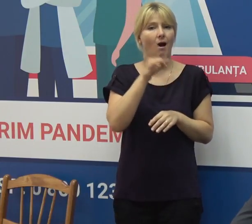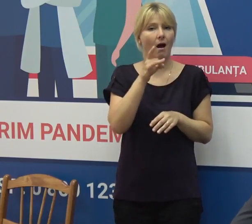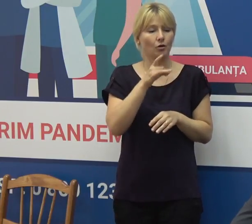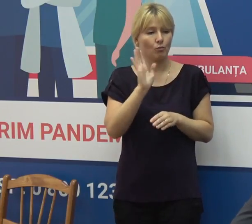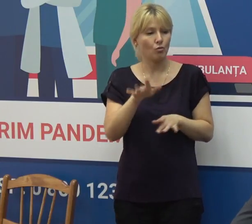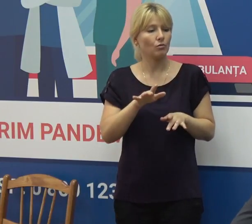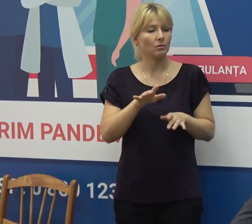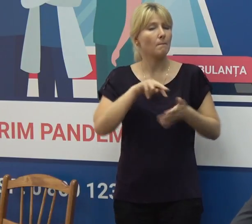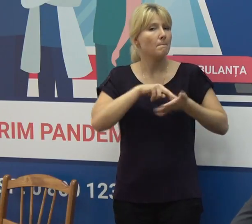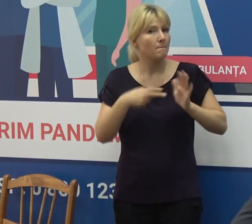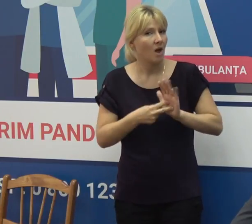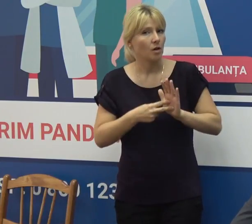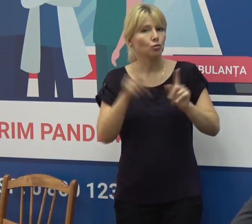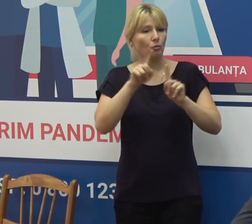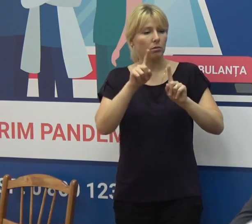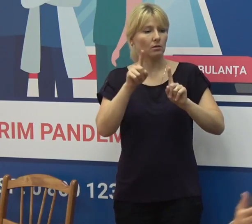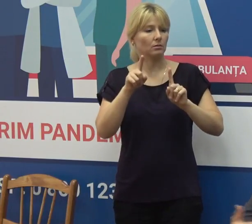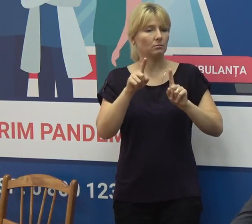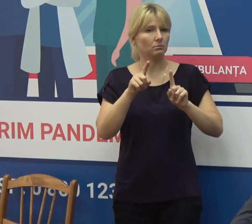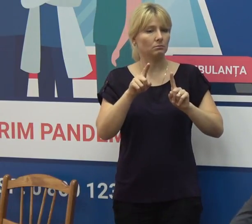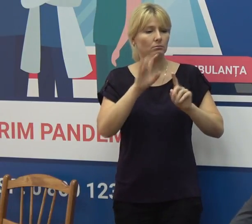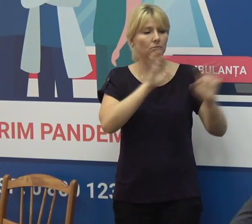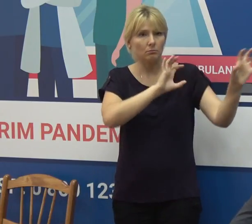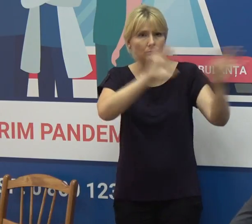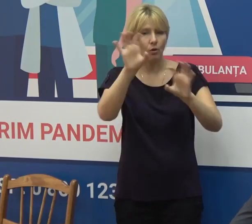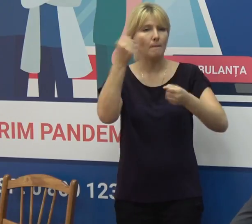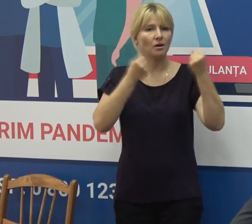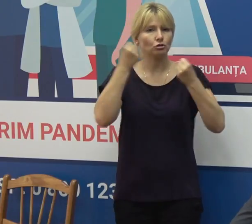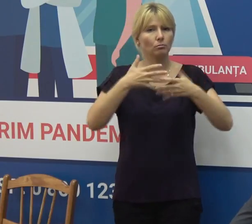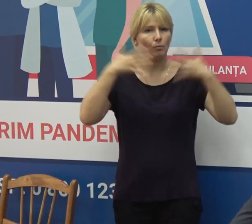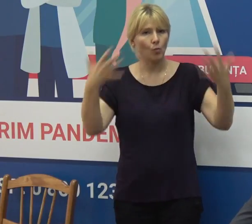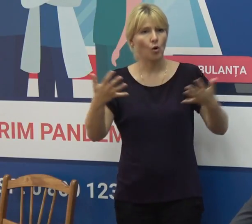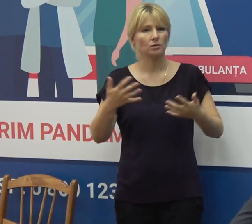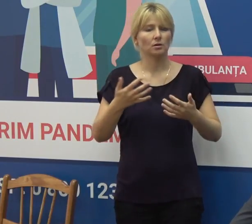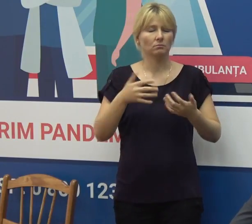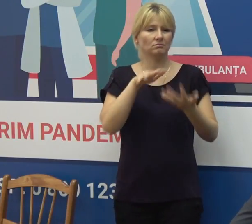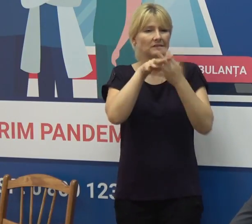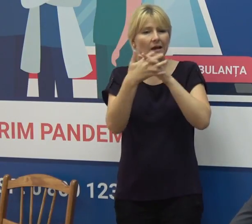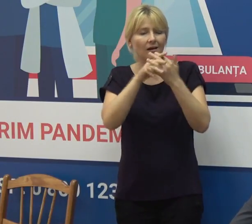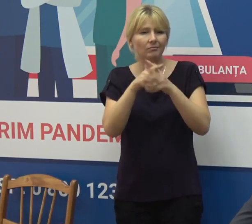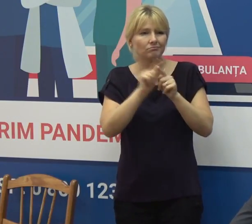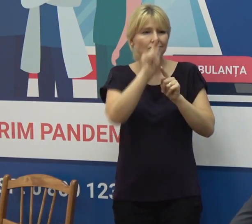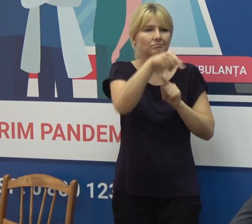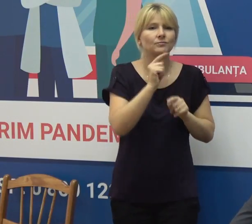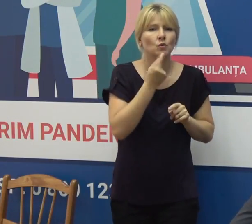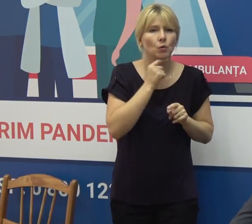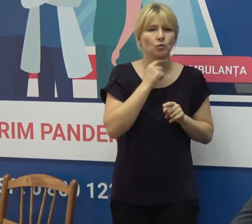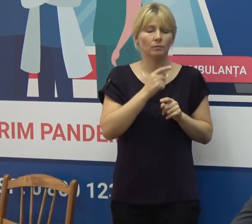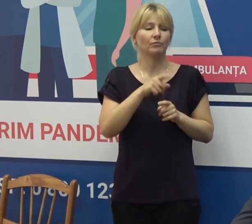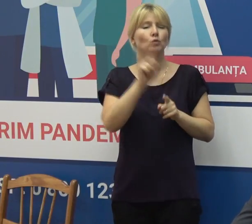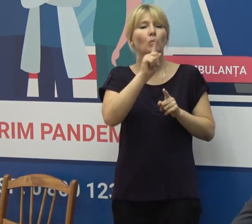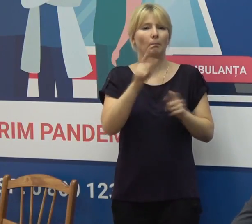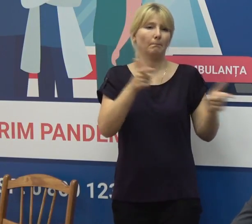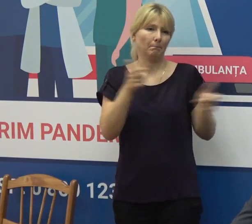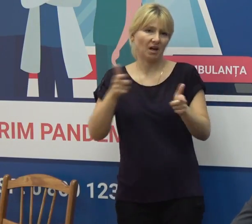sunt planificate mobilizarea mai multor echipe mobile, mai ales către zonele rurale, cum și menționam, pentru a ne